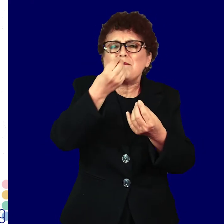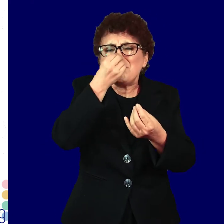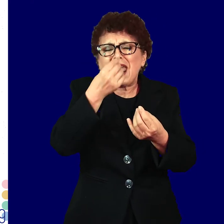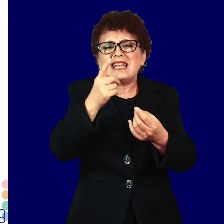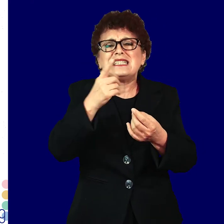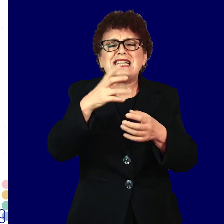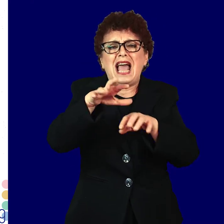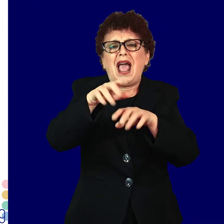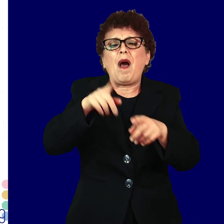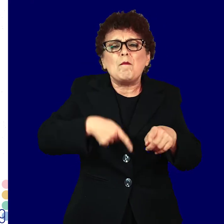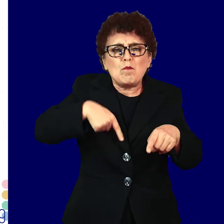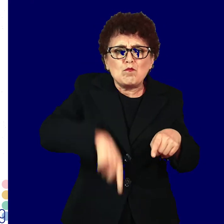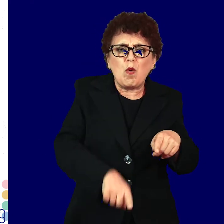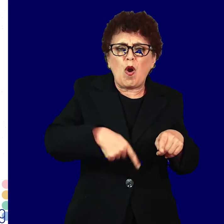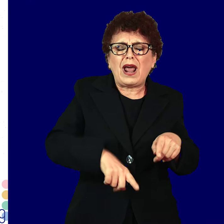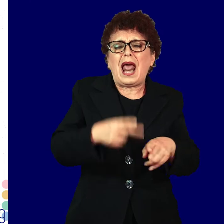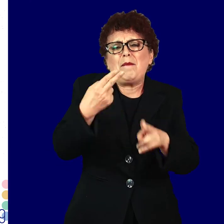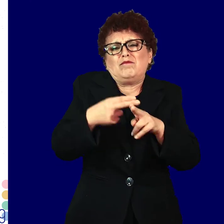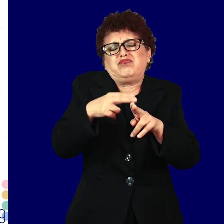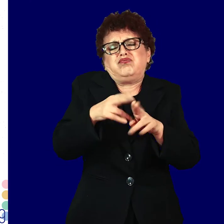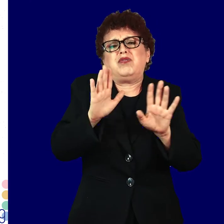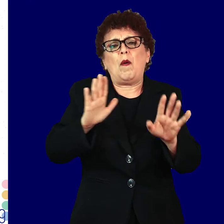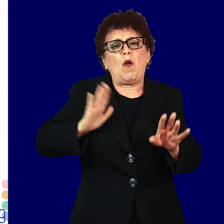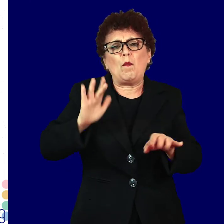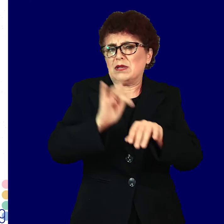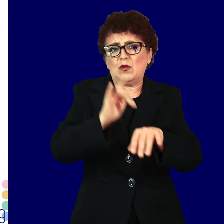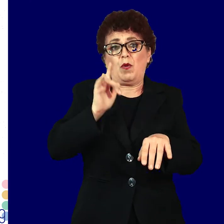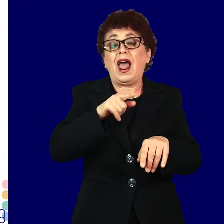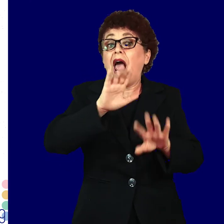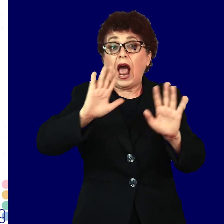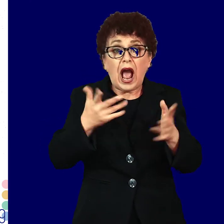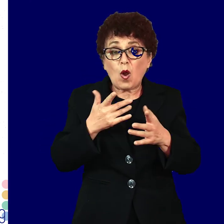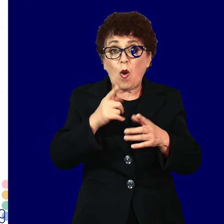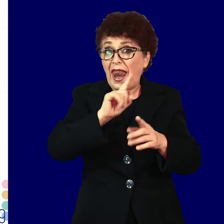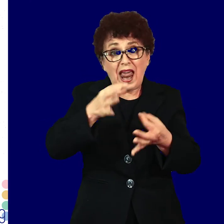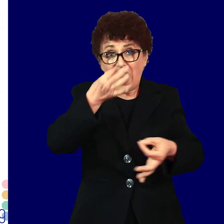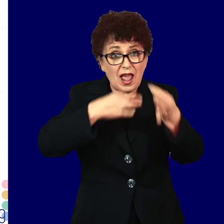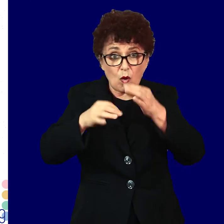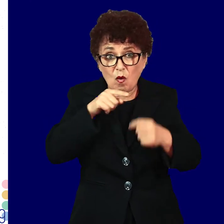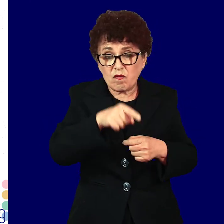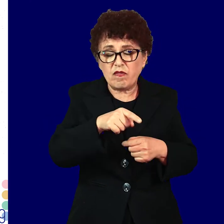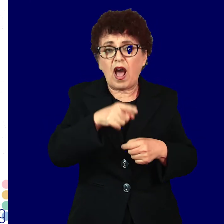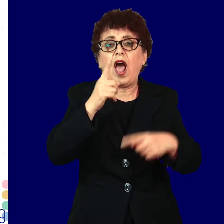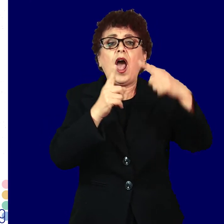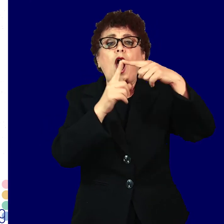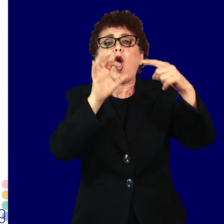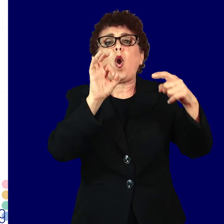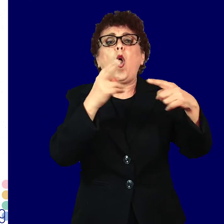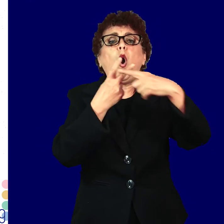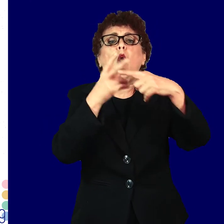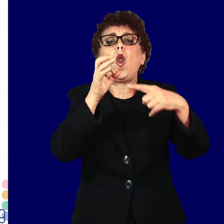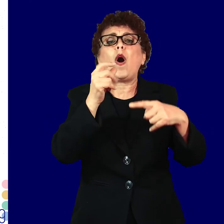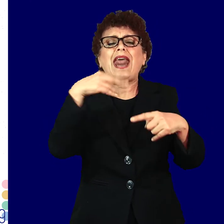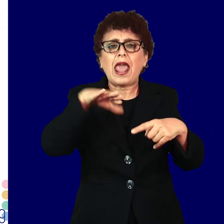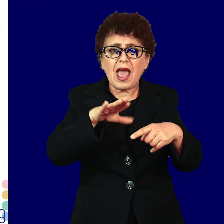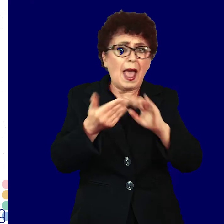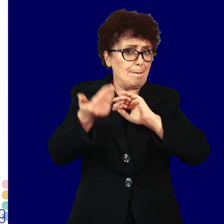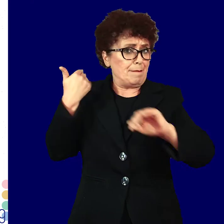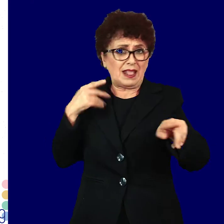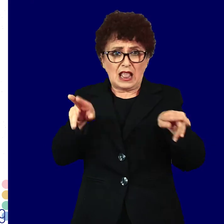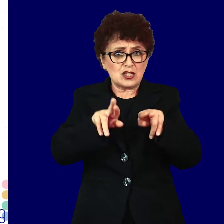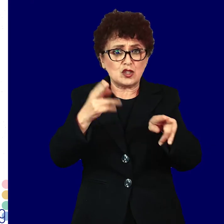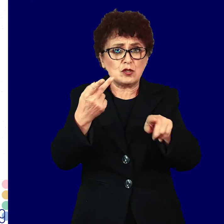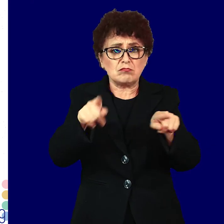и печење при мокрење. Важно е да се знае дека доколку не се лекува, гонорејата, како и кламидијата,